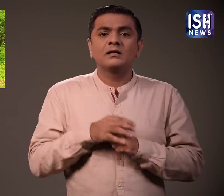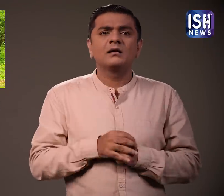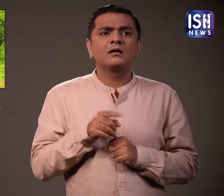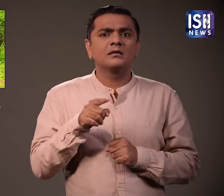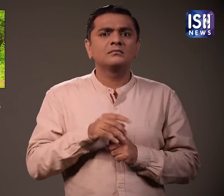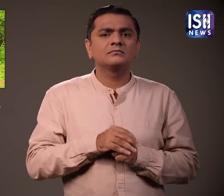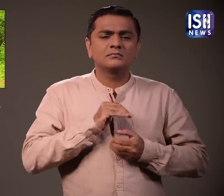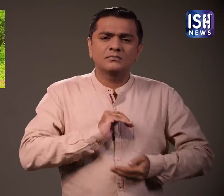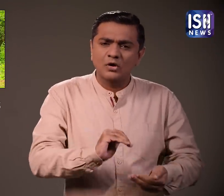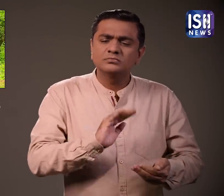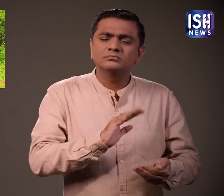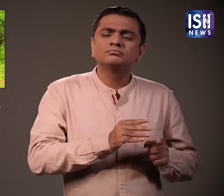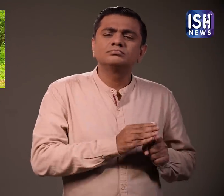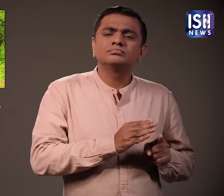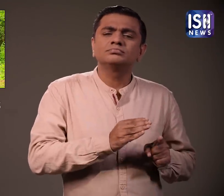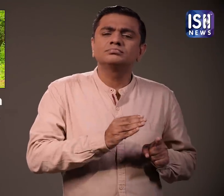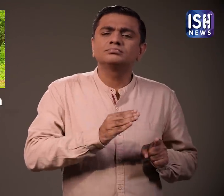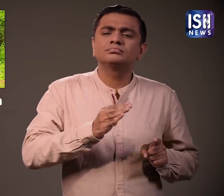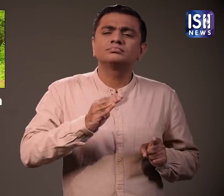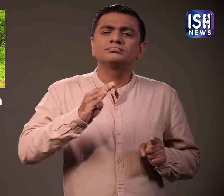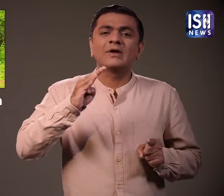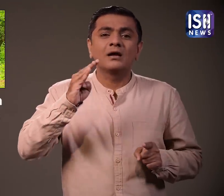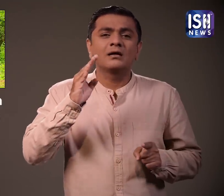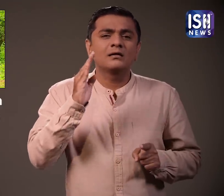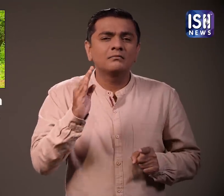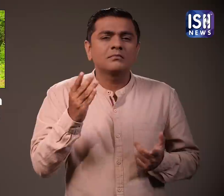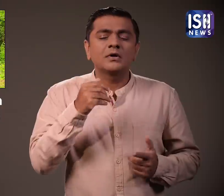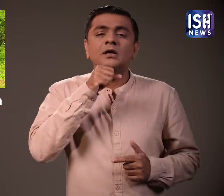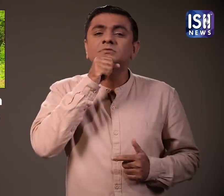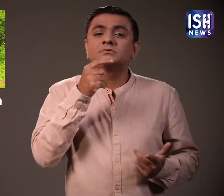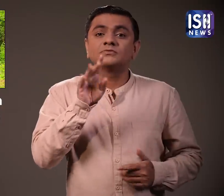गेंडे का औसतन जीवनकाल चालिस वर्ष होता है